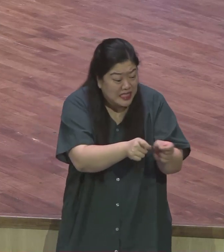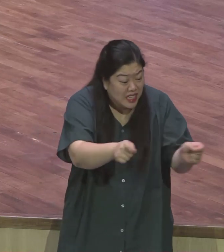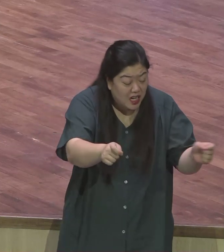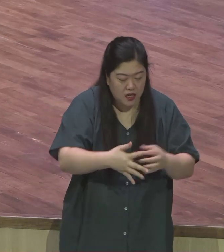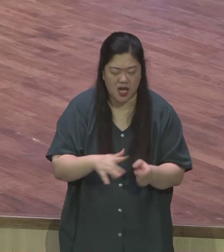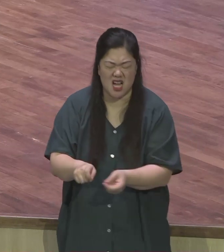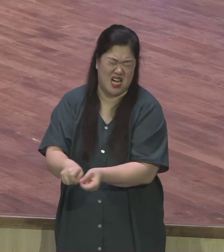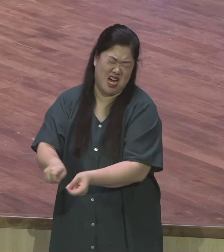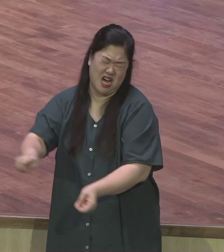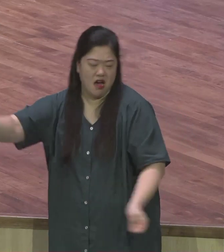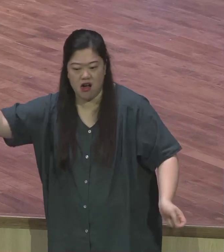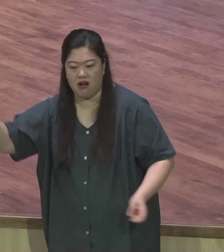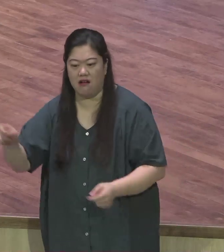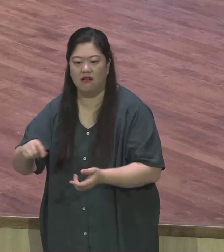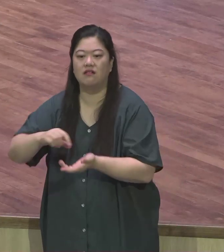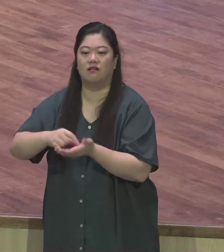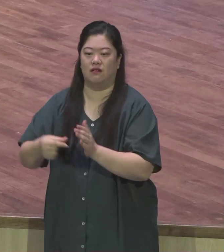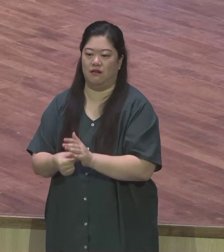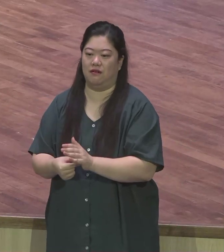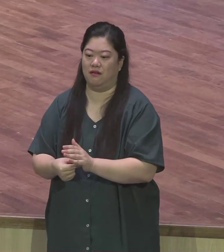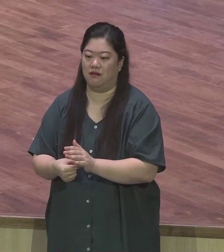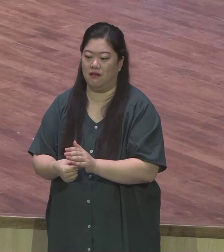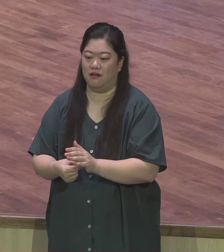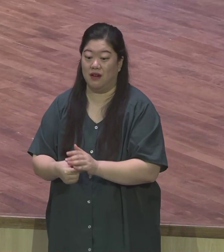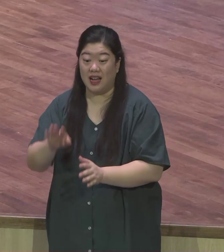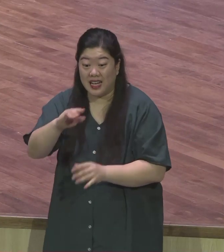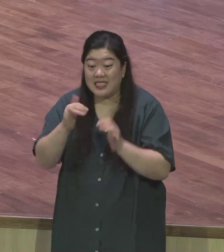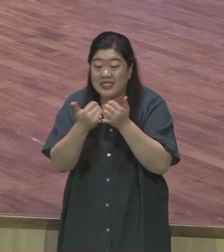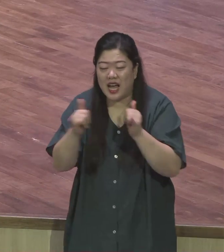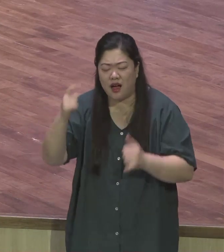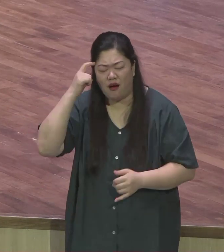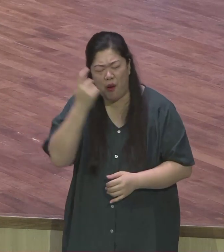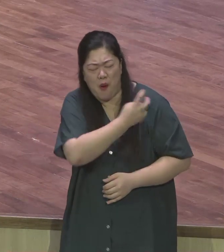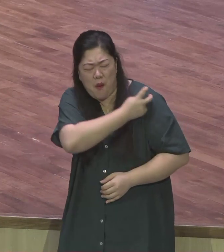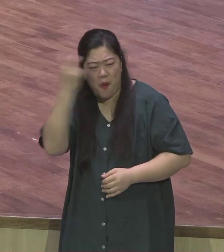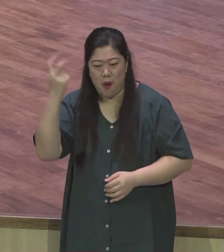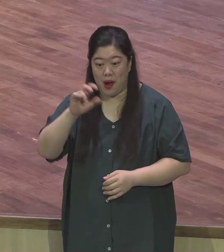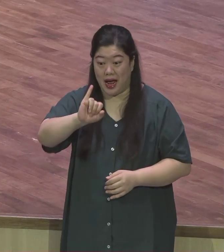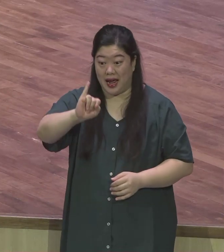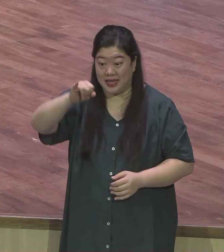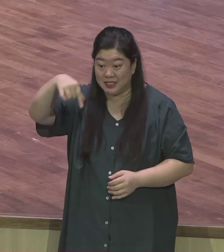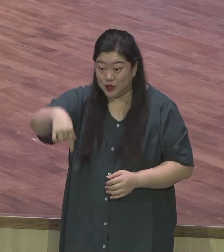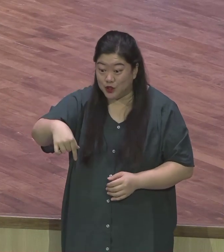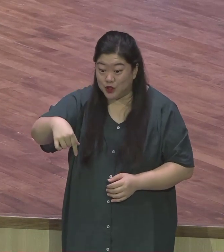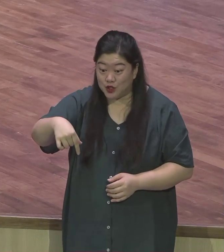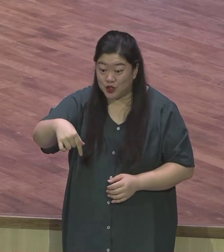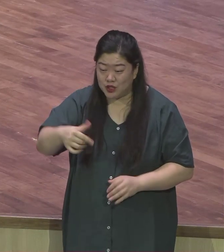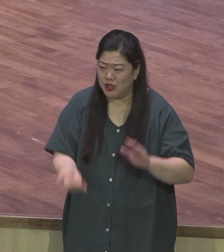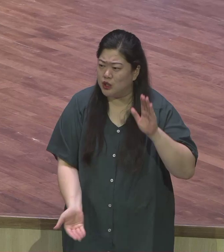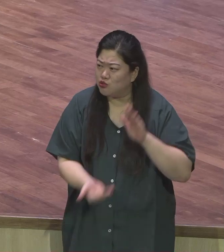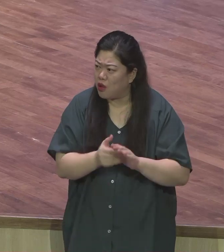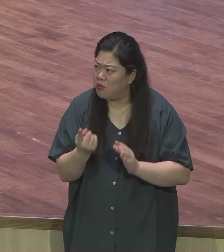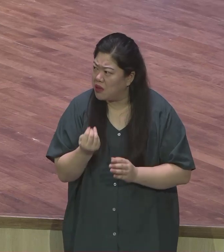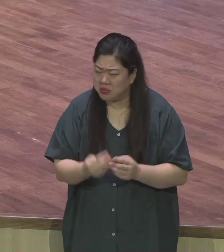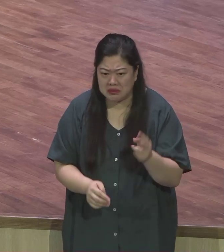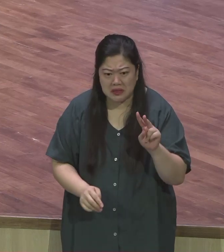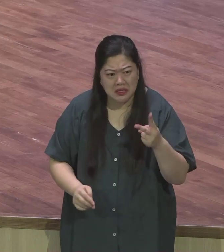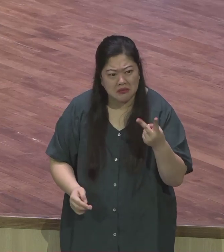사실 150, 200도 안 되는 IQ를 가지고 우리 인생을 설계하고 또 그 인생의 여러 가지 문제들을